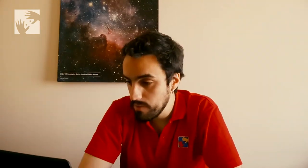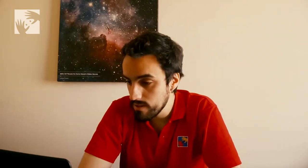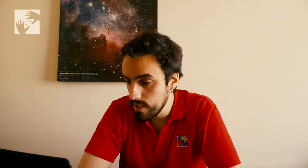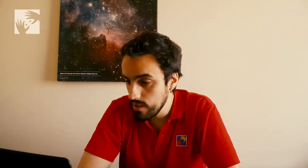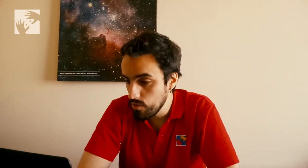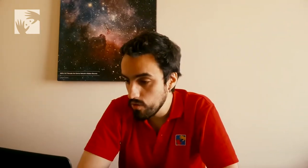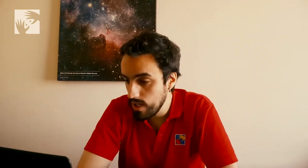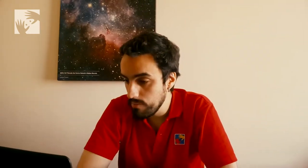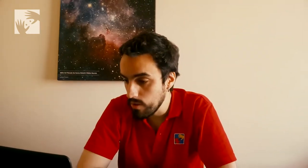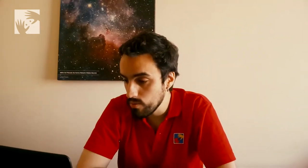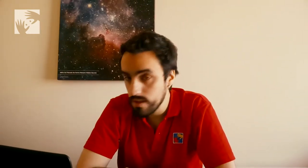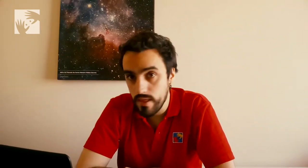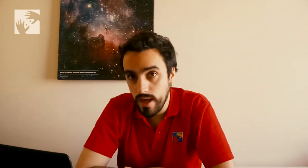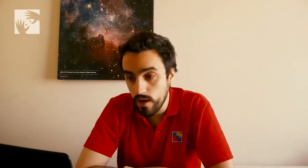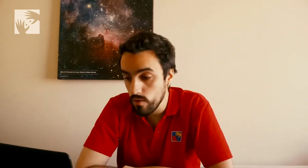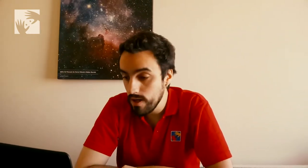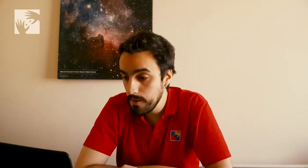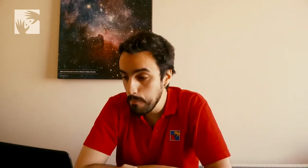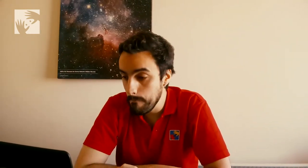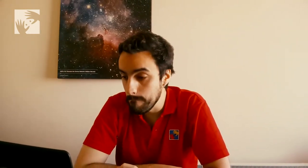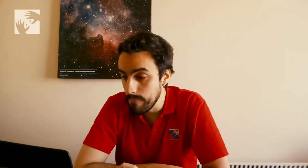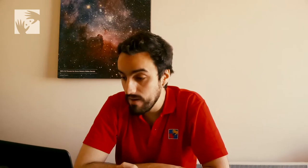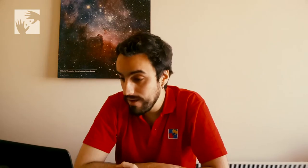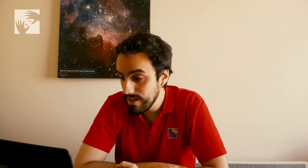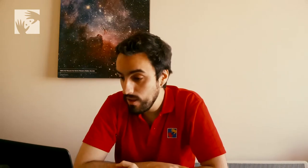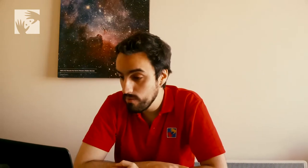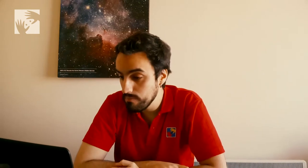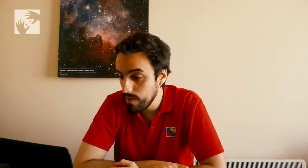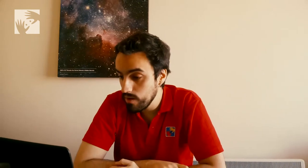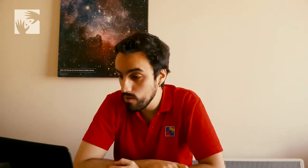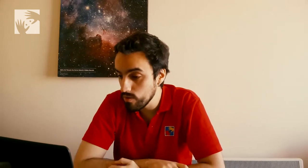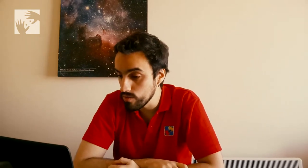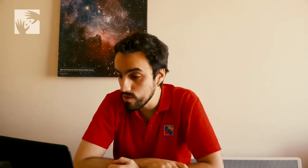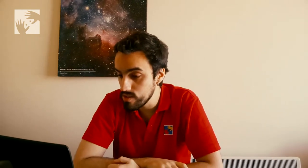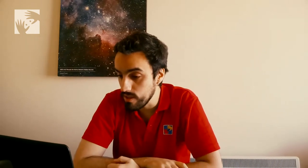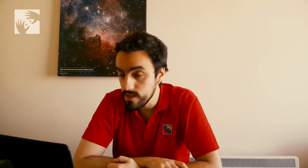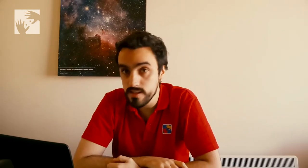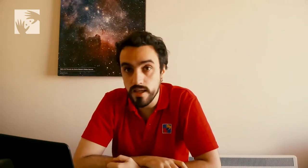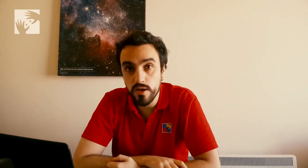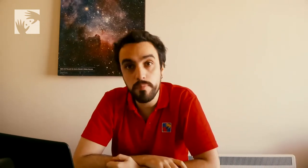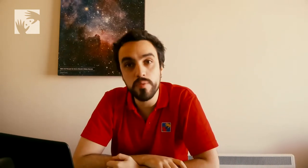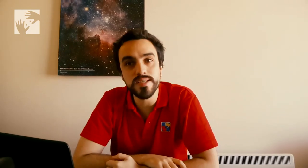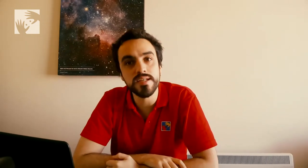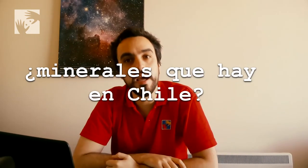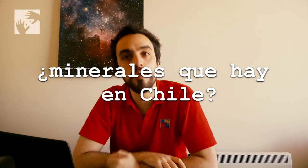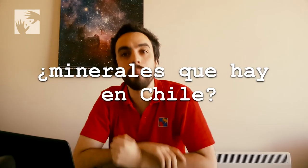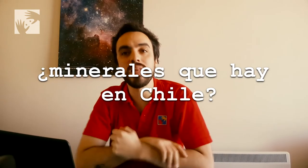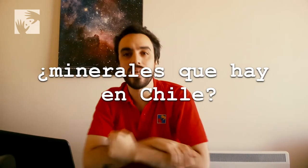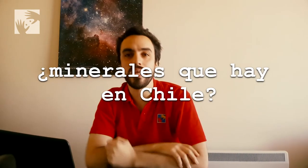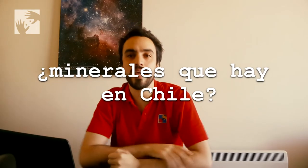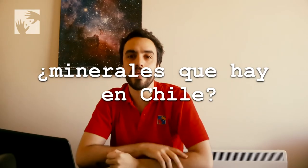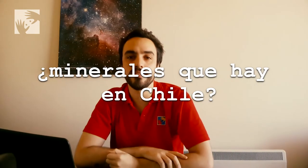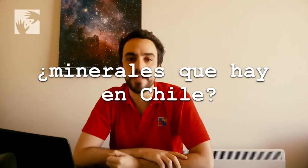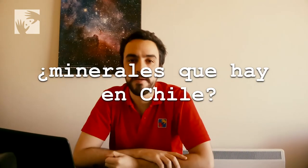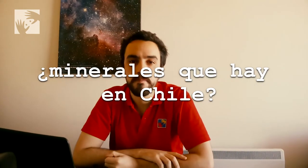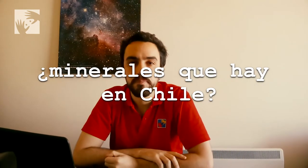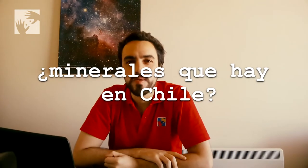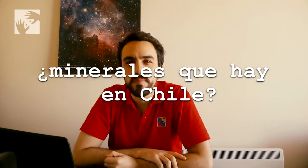partir con la pregunta de arroba baba-1210 y que nos pregunta acerca de los minerales que hay en Chile. Es una